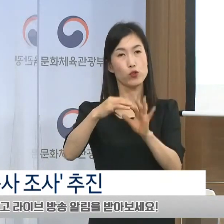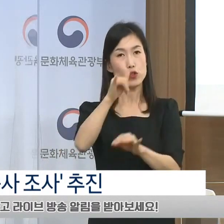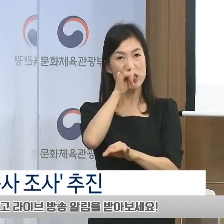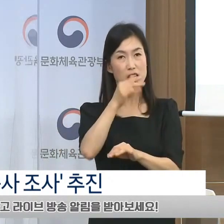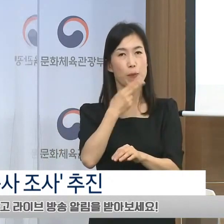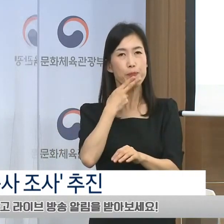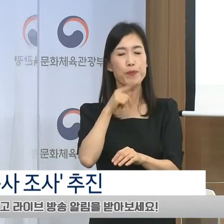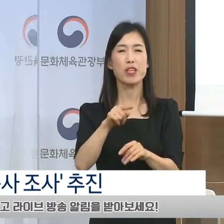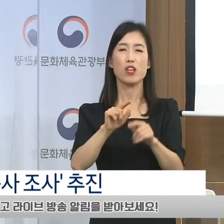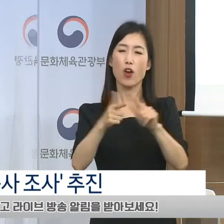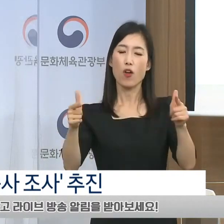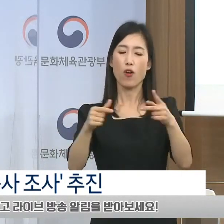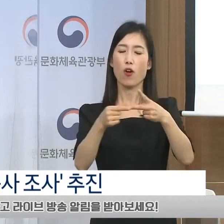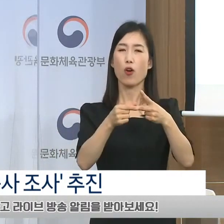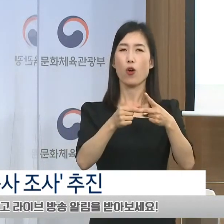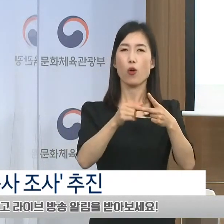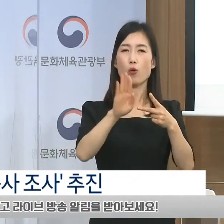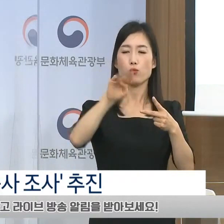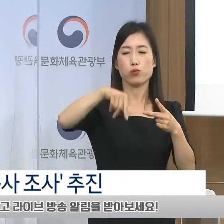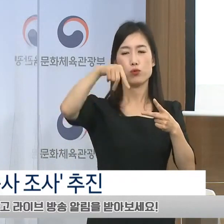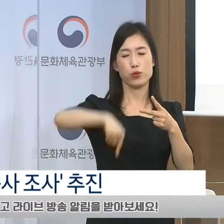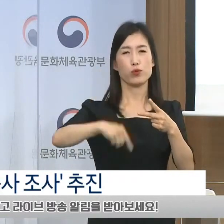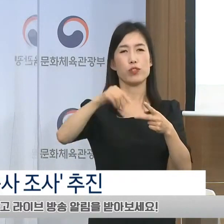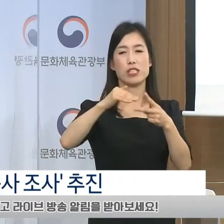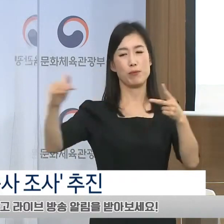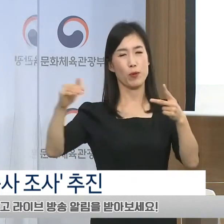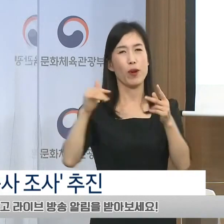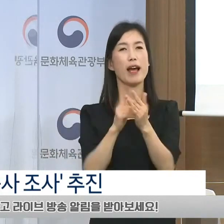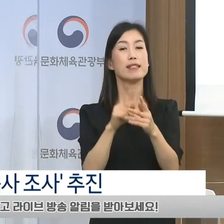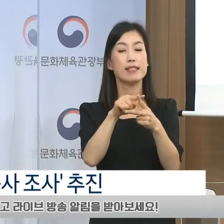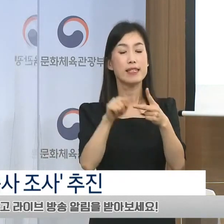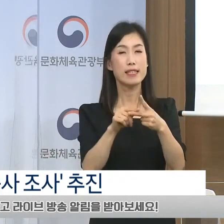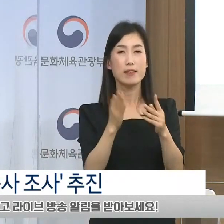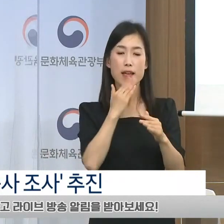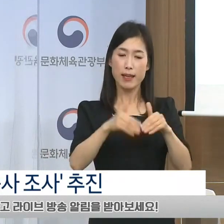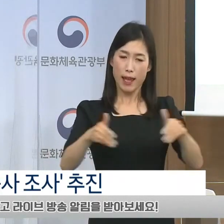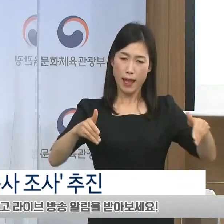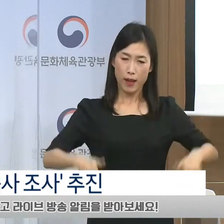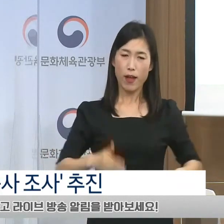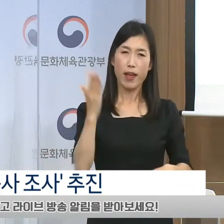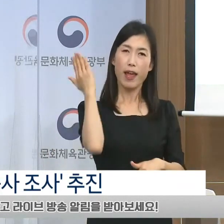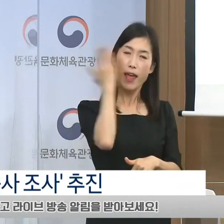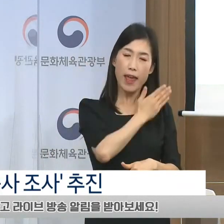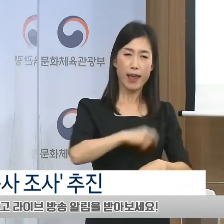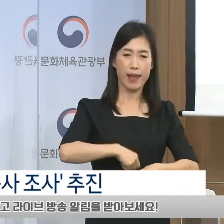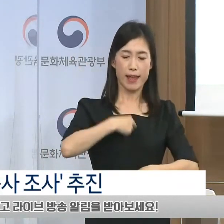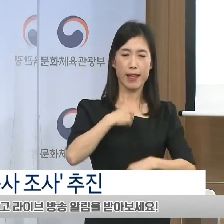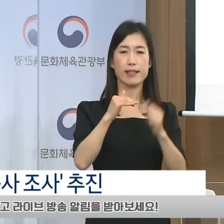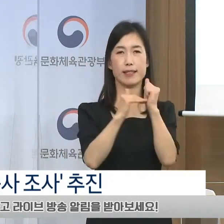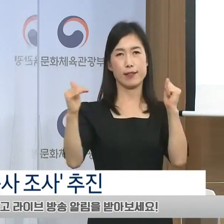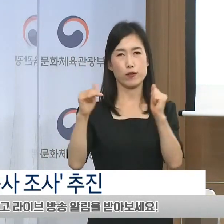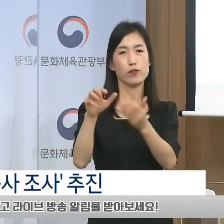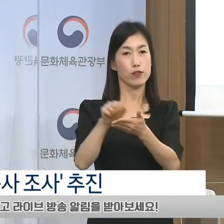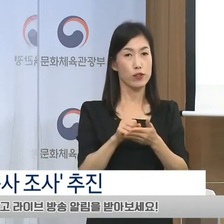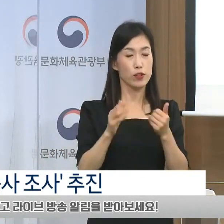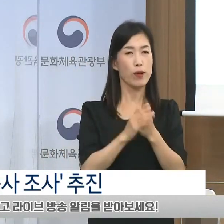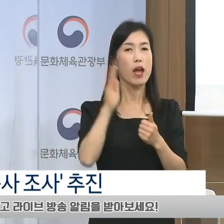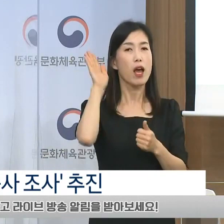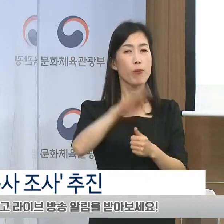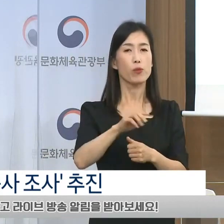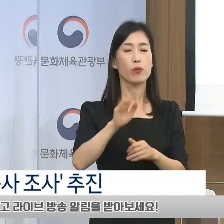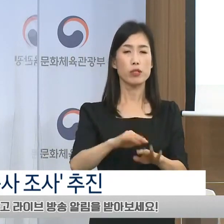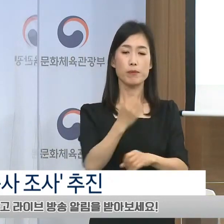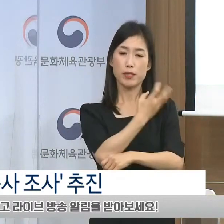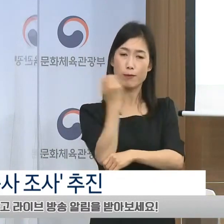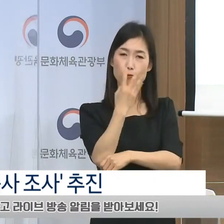참고 지표로 함께 활용하겠습니다. 이러한 객관적이고 신뢰할 수 있는 여러 지표들을 토대로 매체의 영향력을